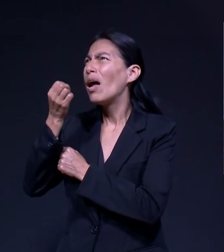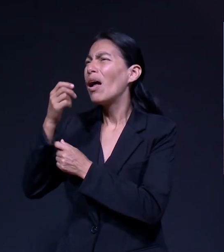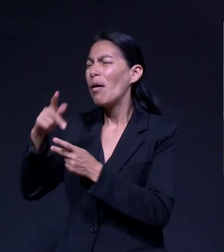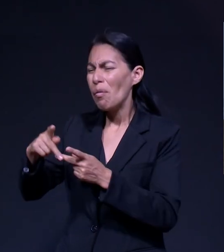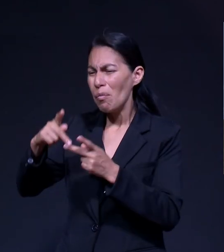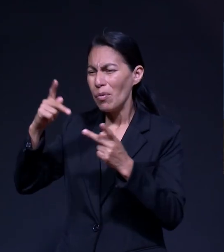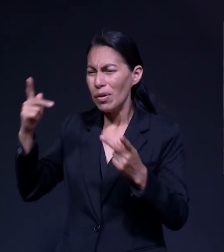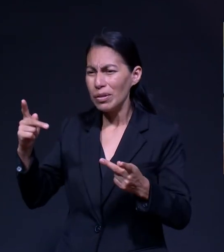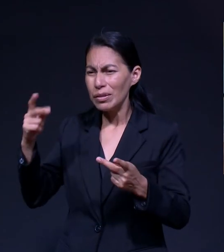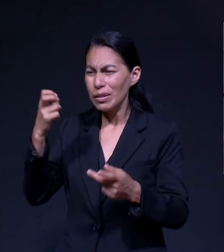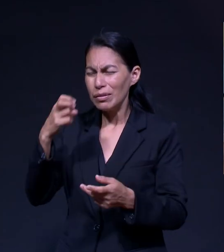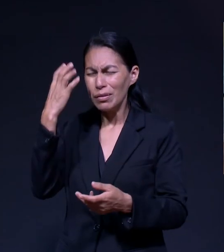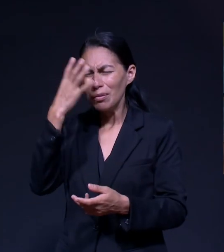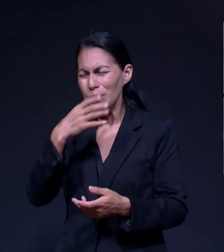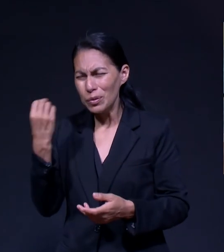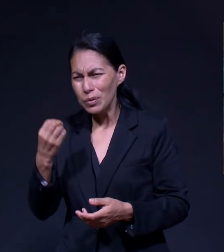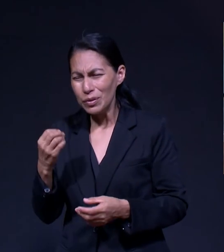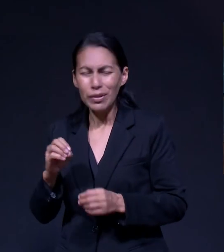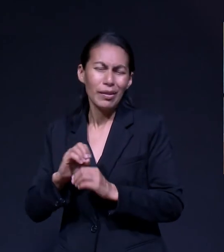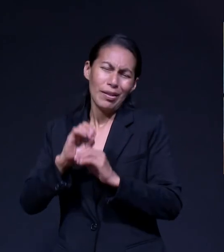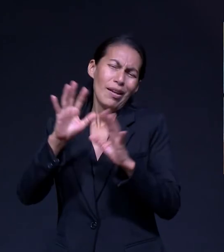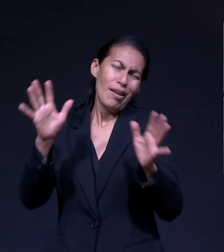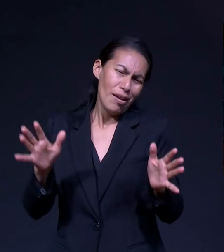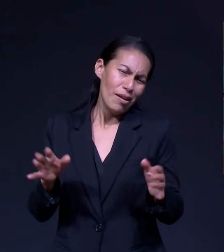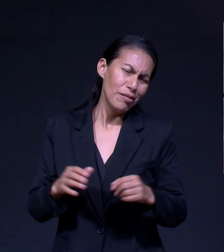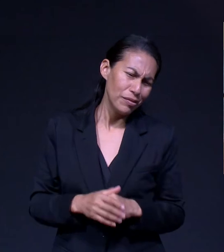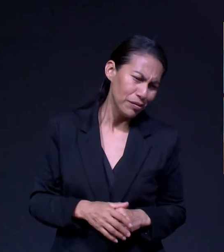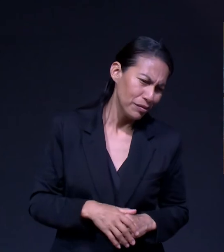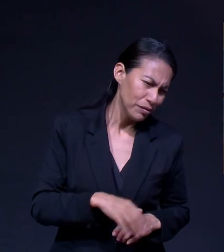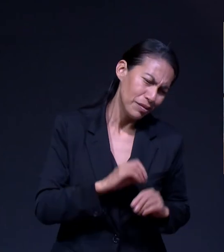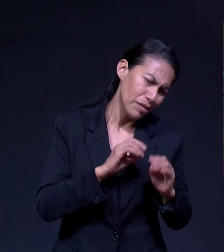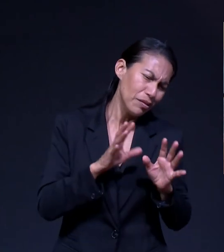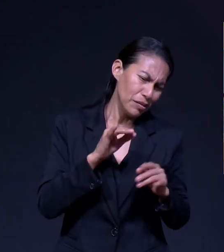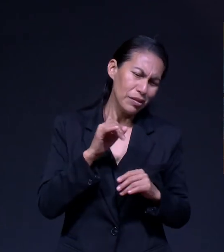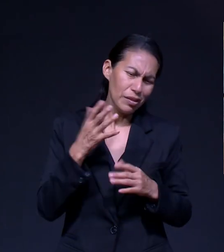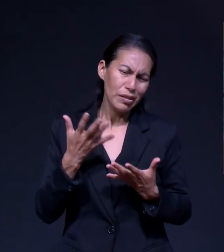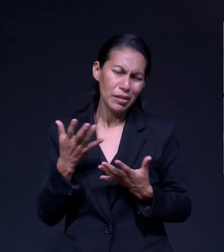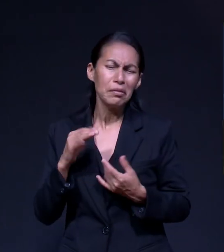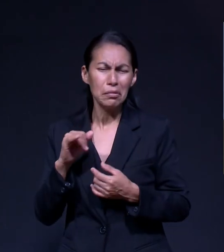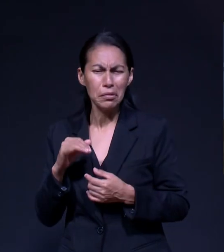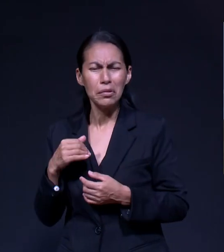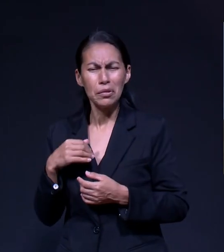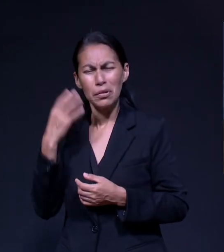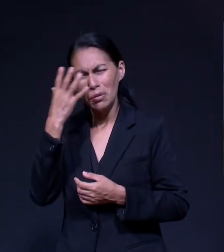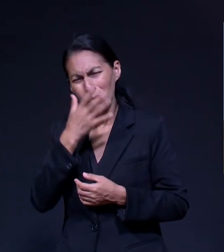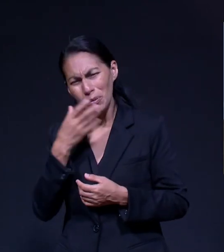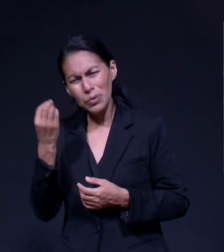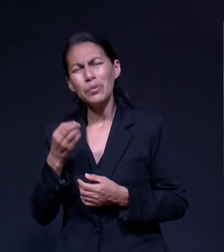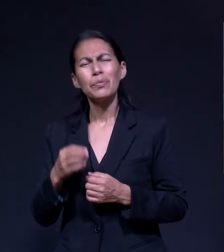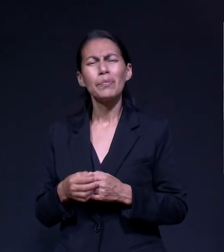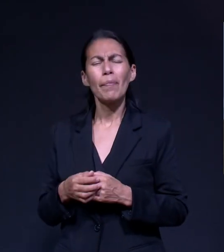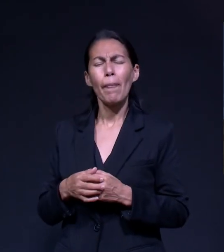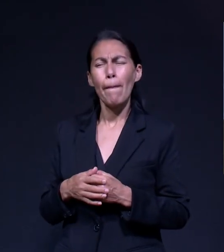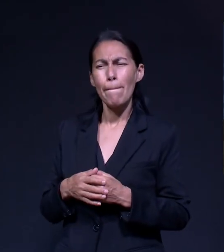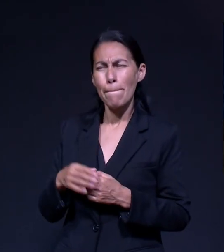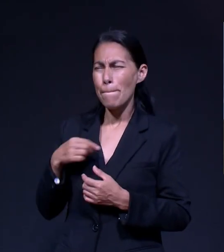Poesía Claro Entonces Lo Empecé A Hacer Y Salió De Forma Muy Natural Y Sentía Que Era Una